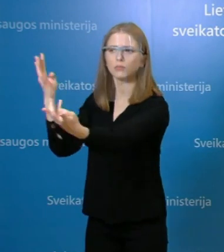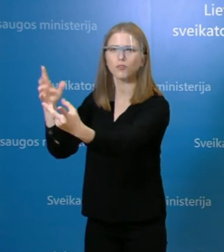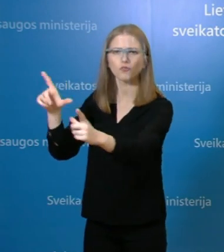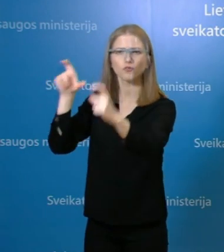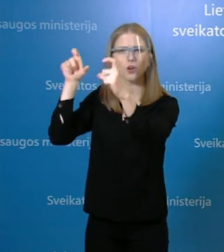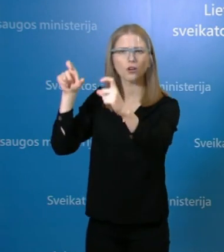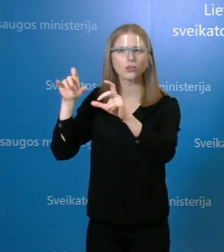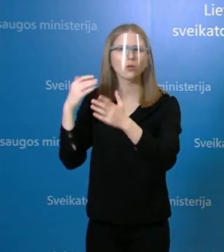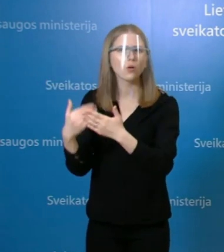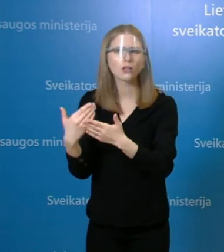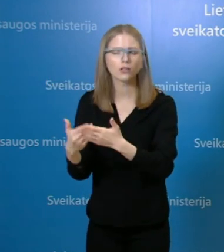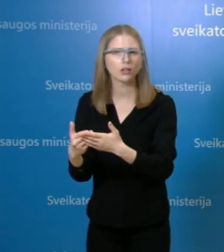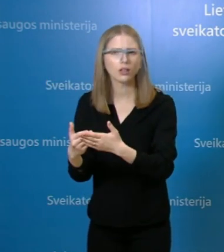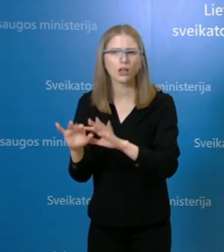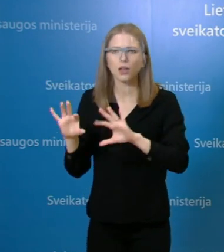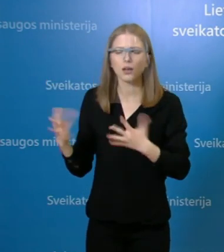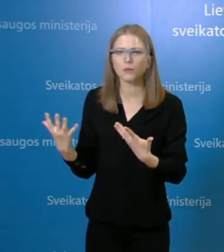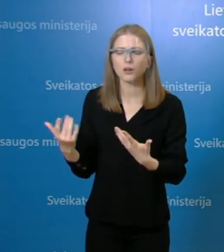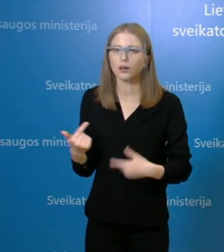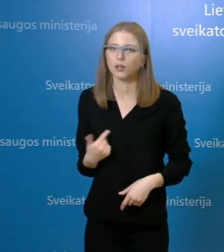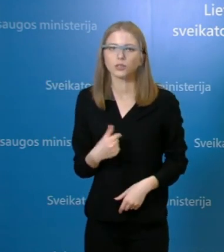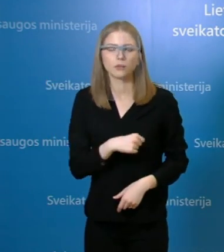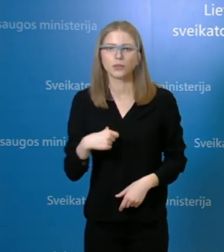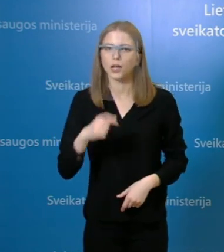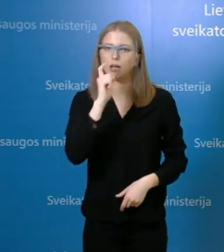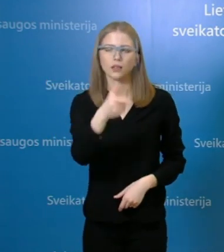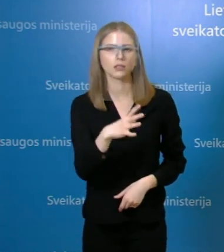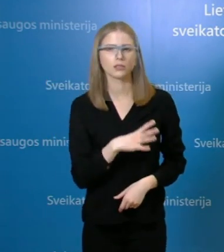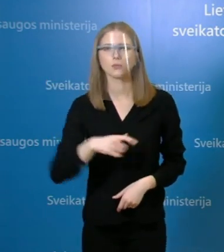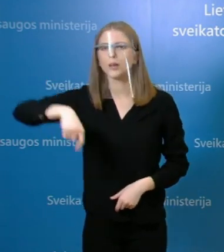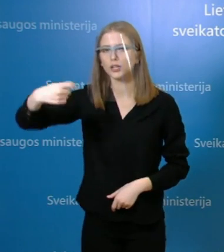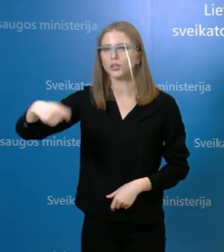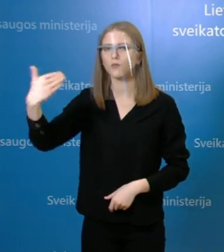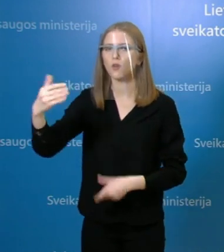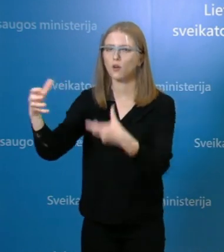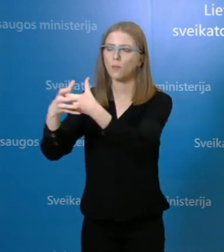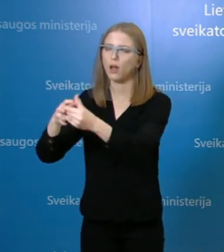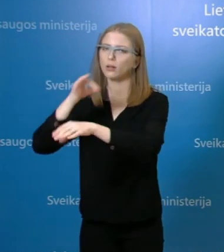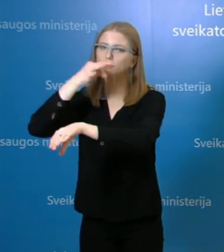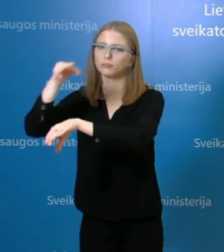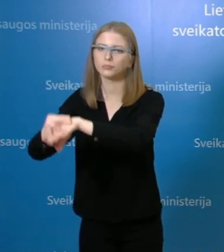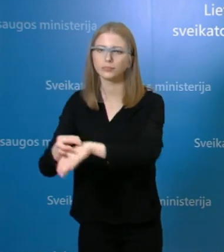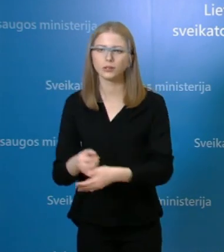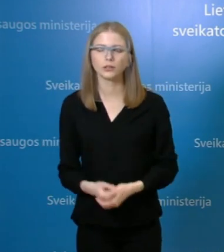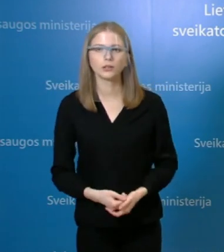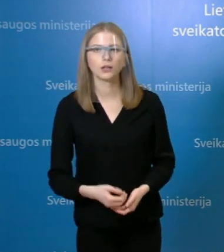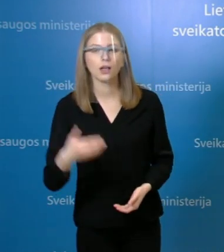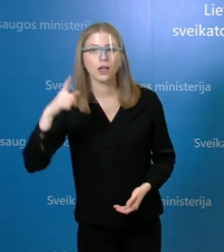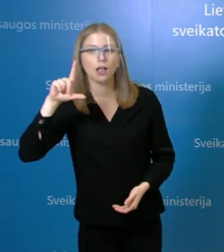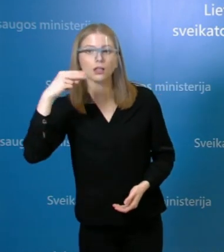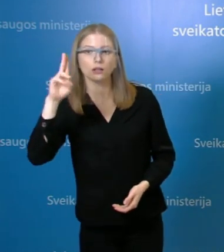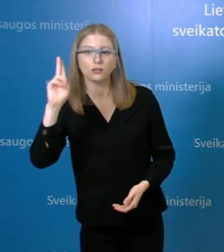ne, ir vis dėl to kokios tai buvo aplinkybas. Tai tikrai manyčiau, kad galėtų prezidento komandą. Jevo moti jūnai, tai